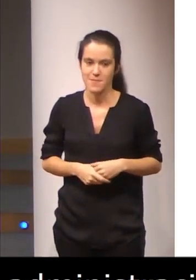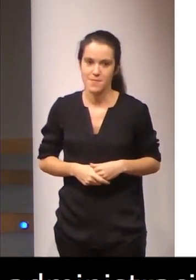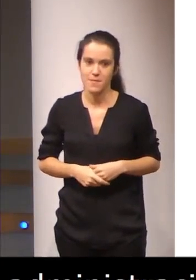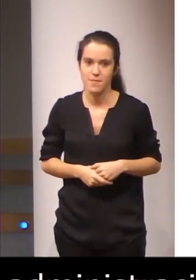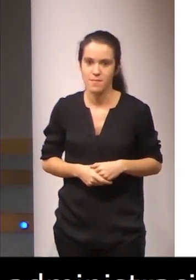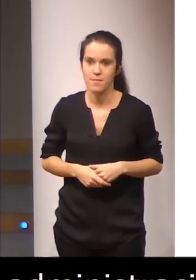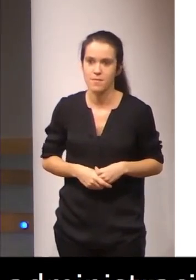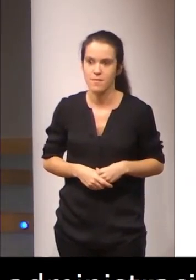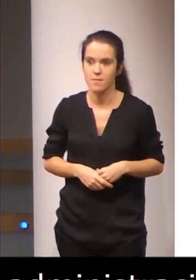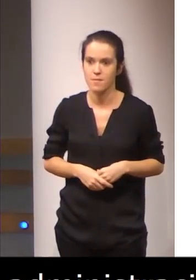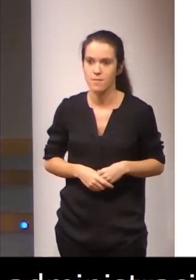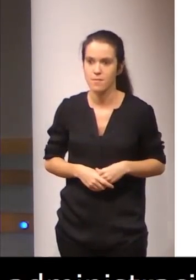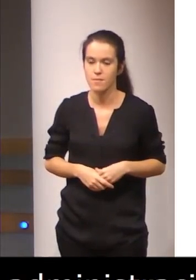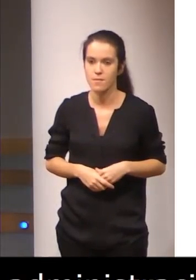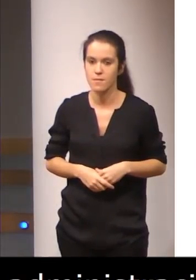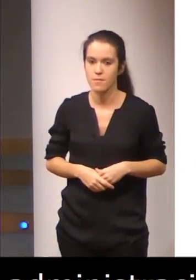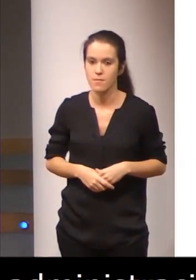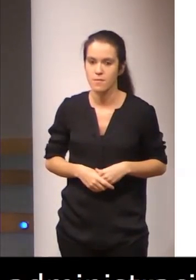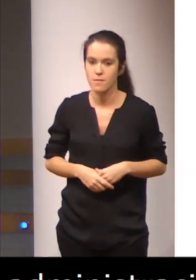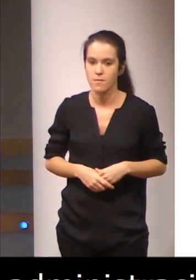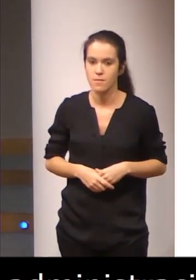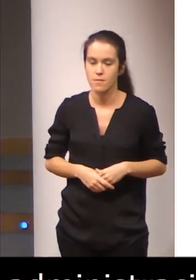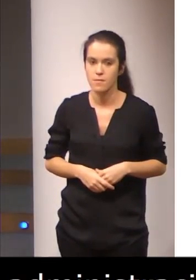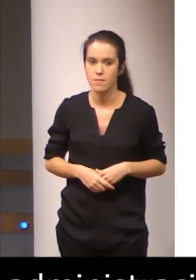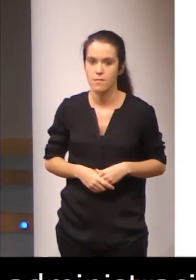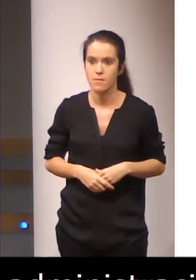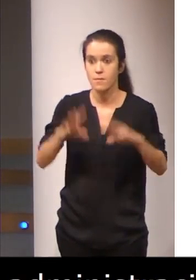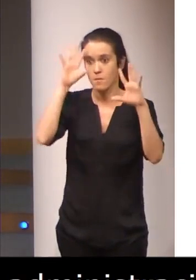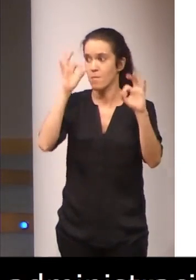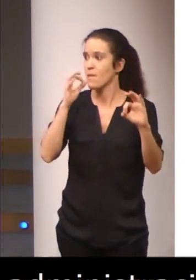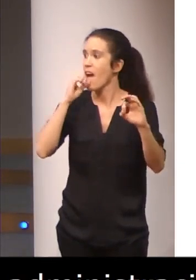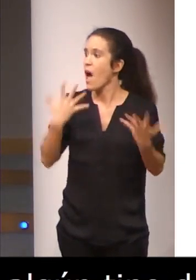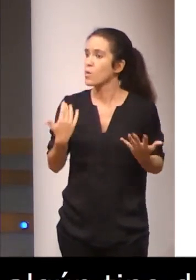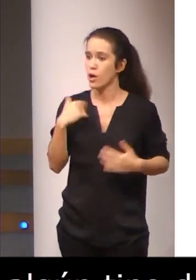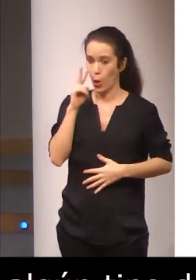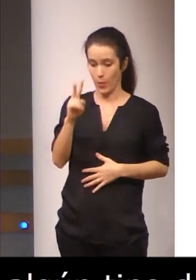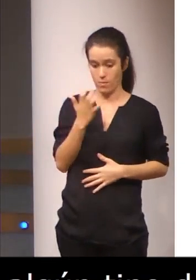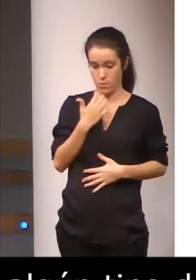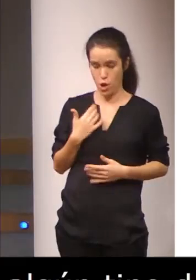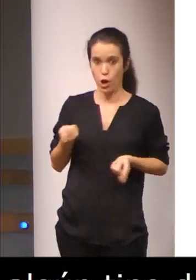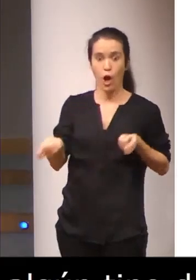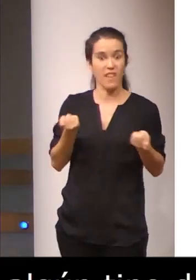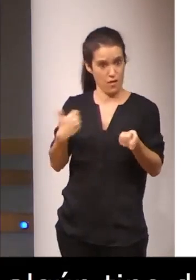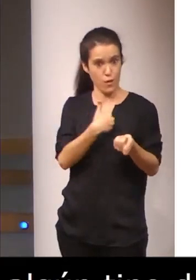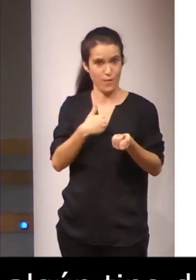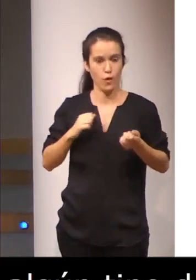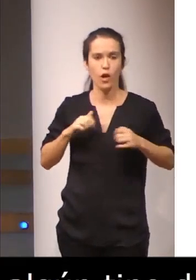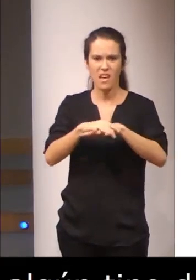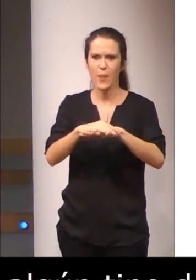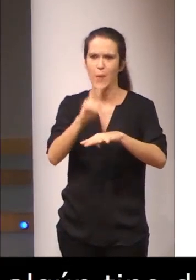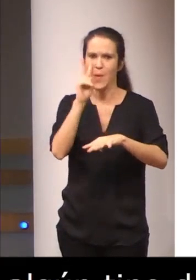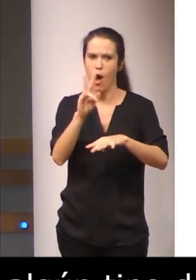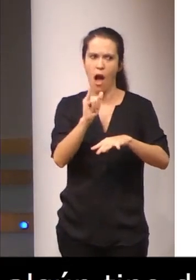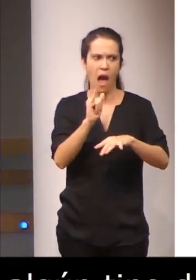Evidentemente, ¿qué nos encontramos actualmente? ¿Qué es lo que me encuentro yo como coordinador de la red? Bueno, me encuentro que hay muy buena